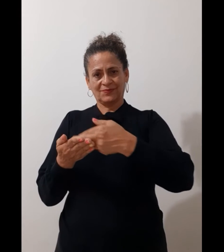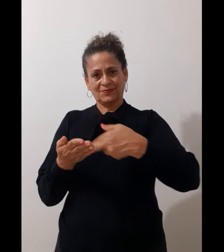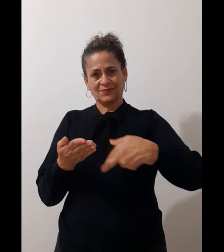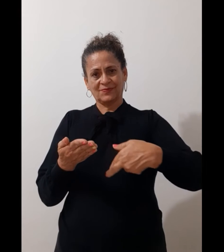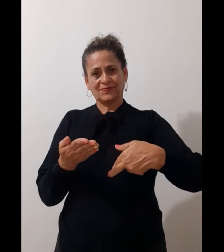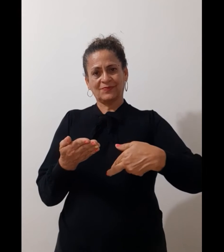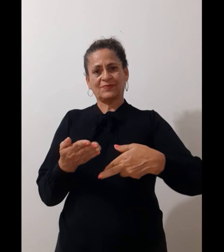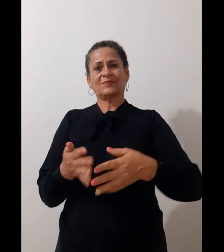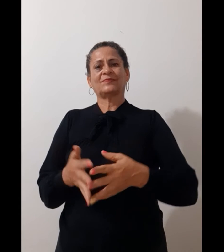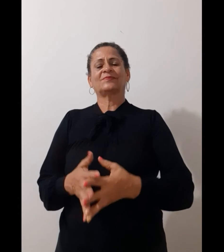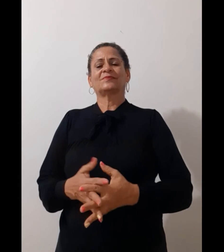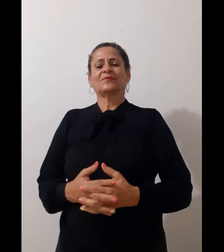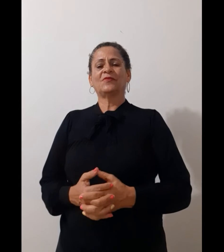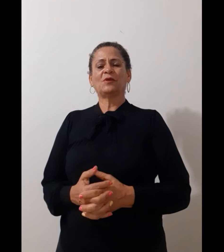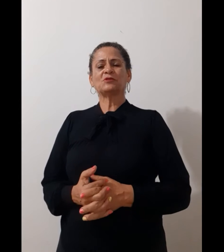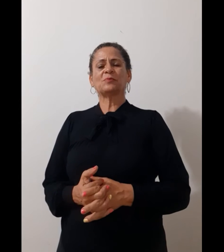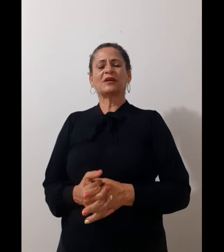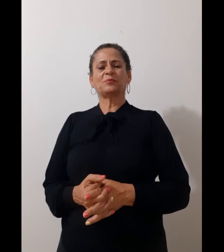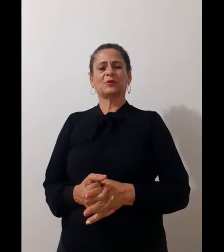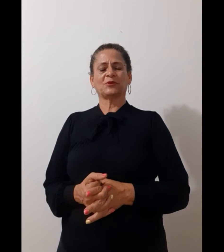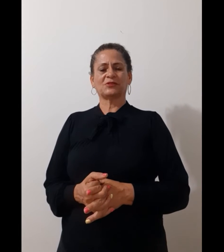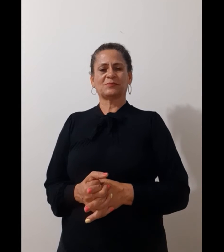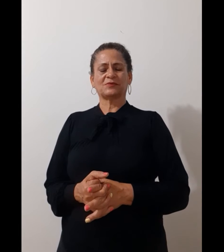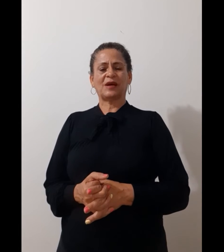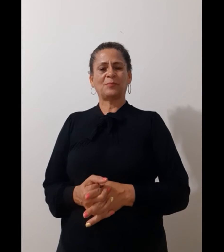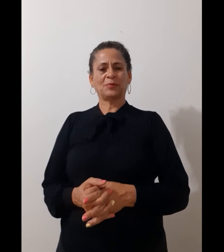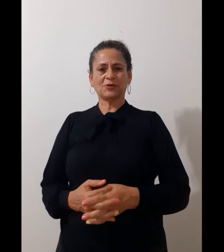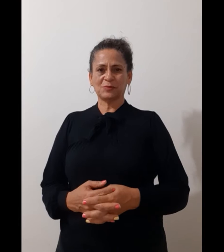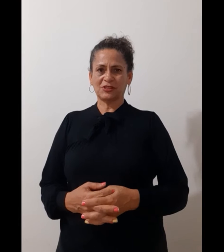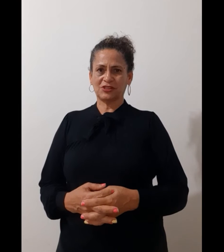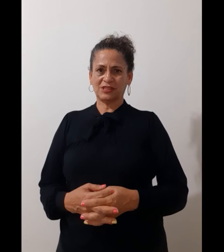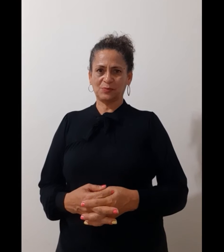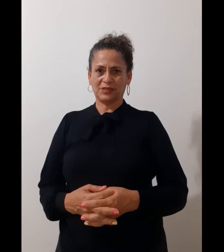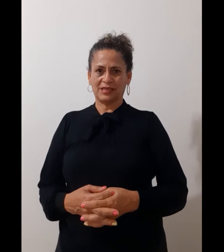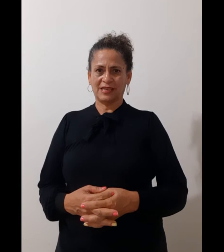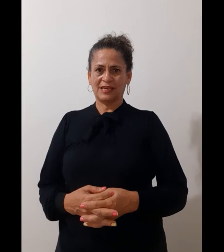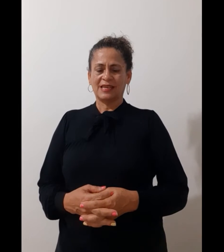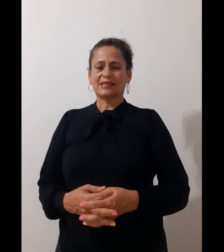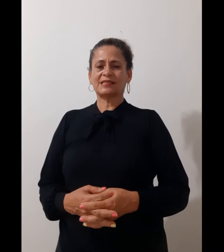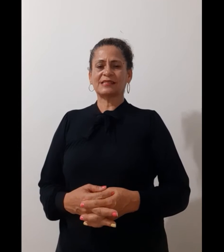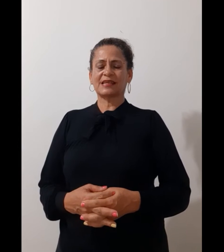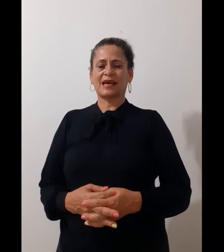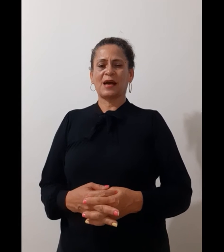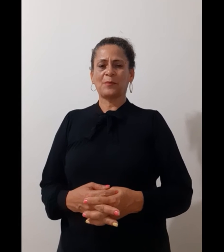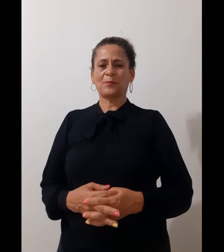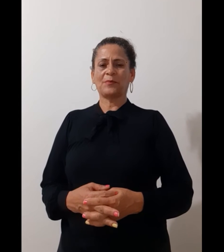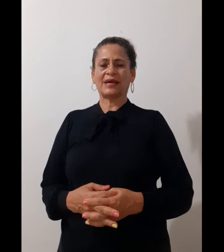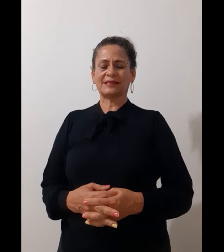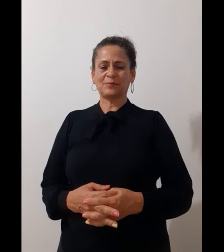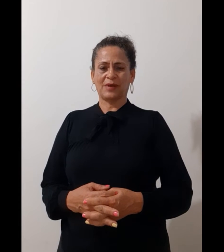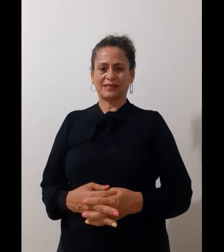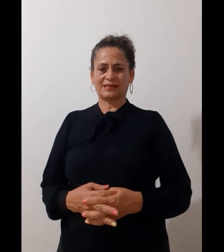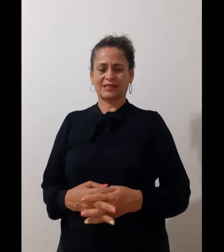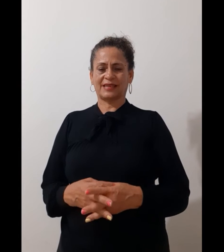Ou... Vamos para o próximo, a próxima disciplina, que será matemática.